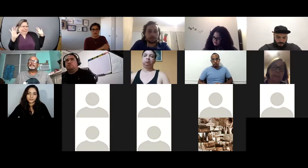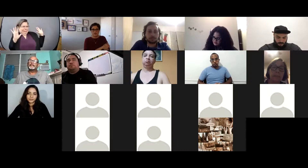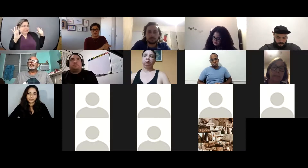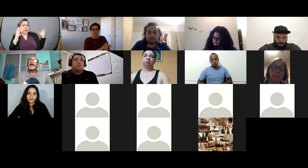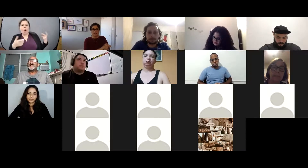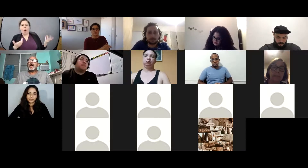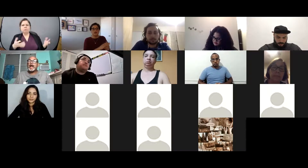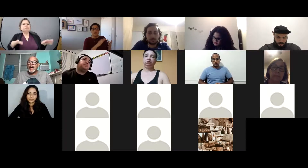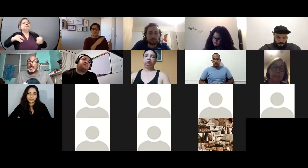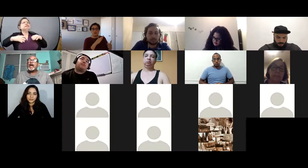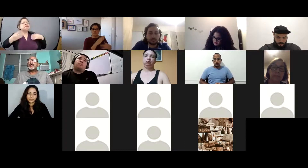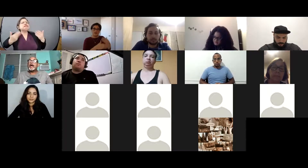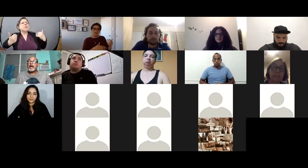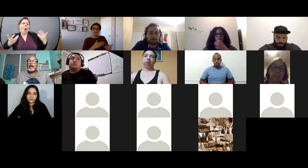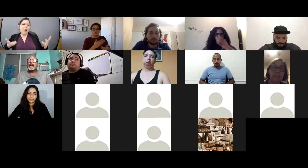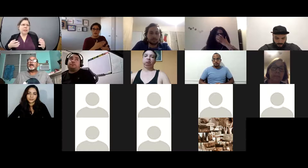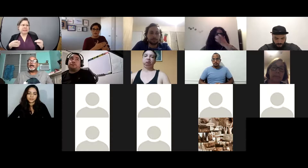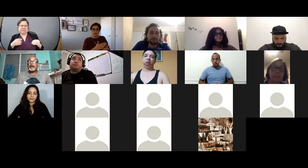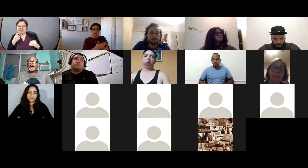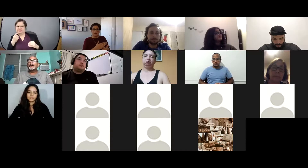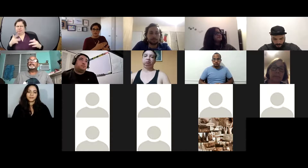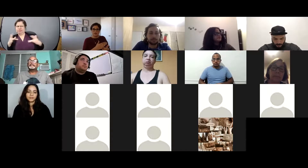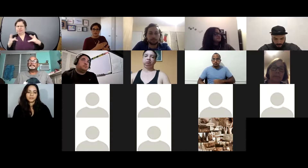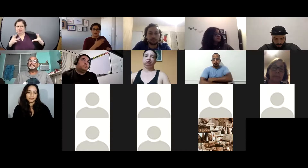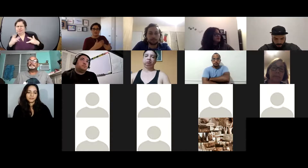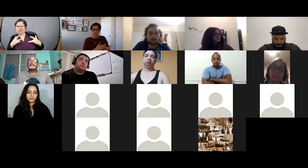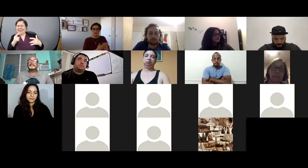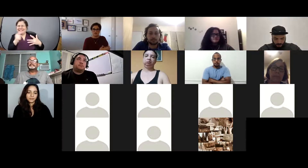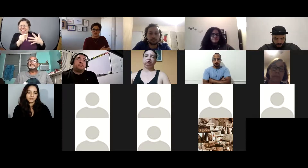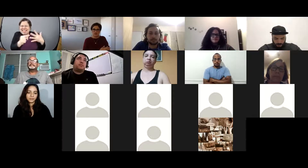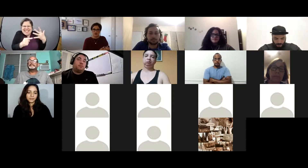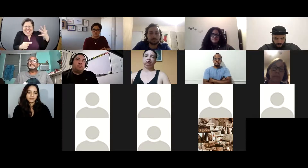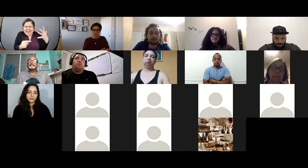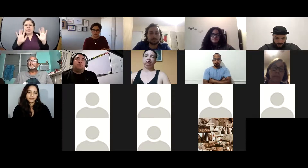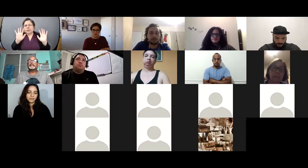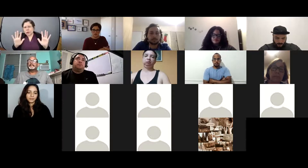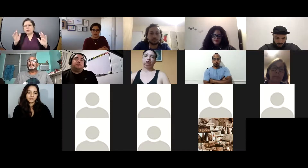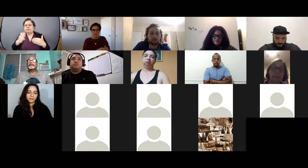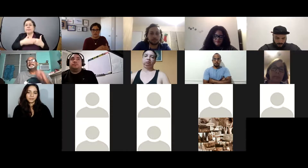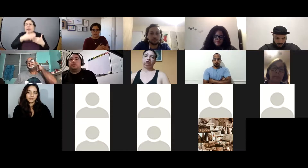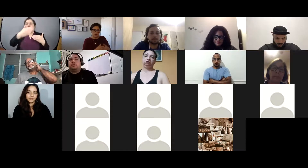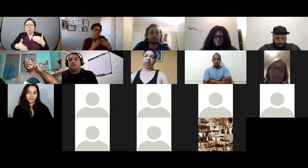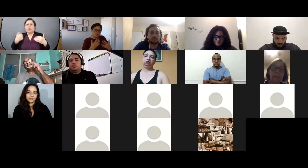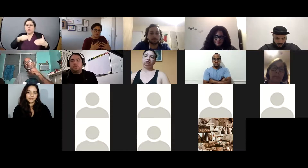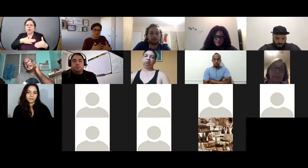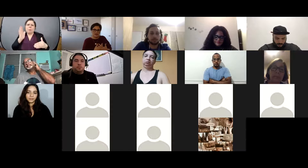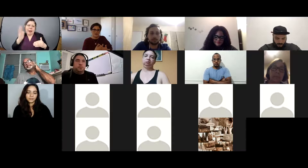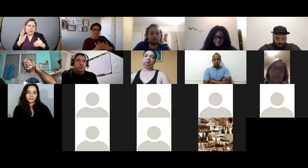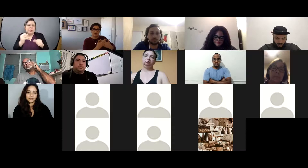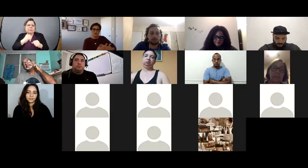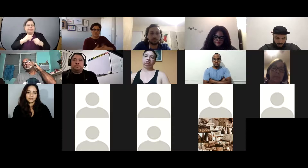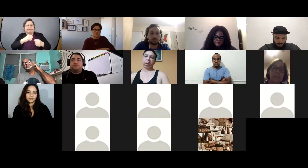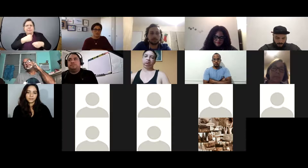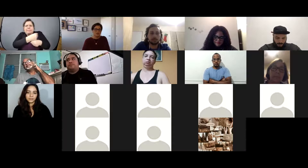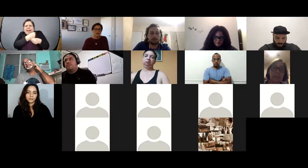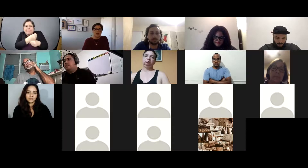a finales del año pasado pues todavía no habíamos comenzado el proceso de vacunación en Puerto Rico ni tan siquiera se